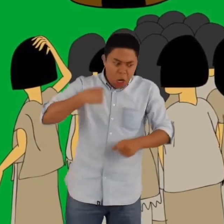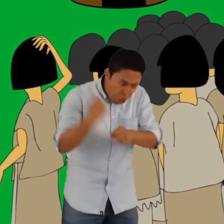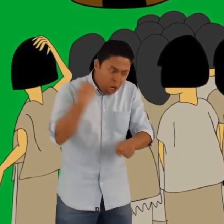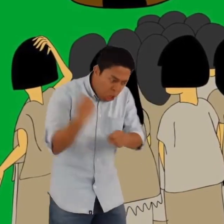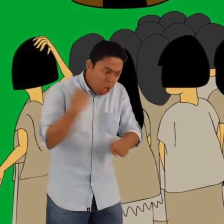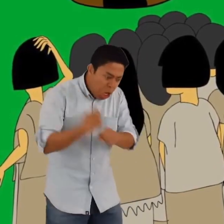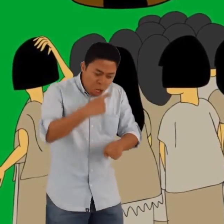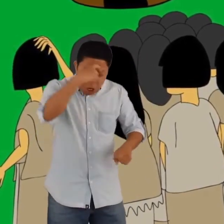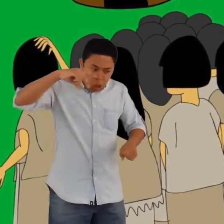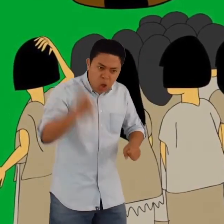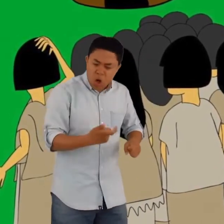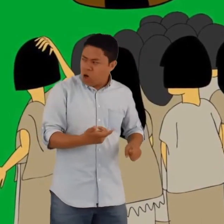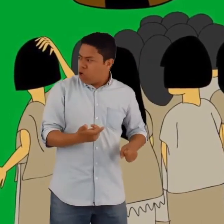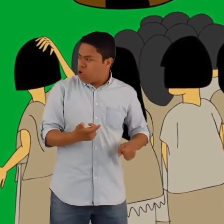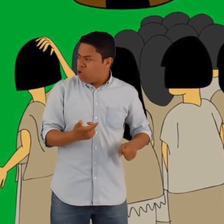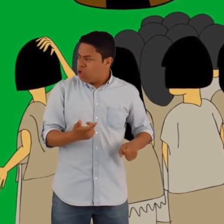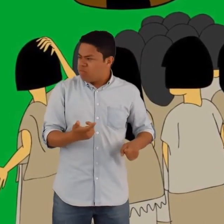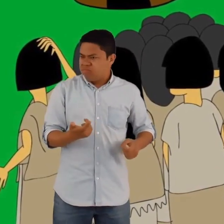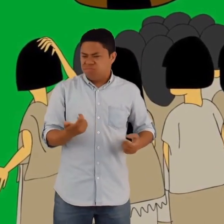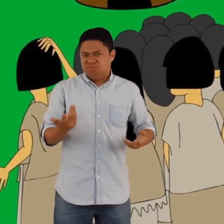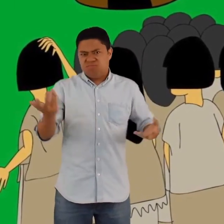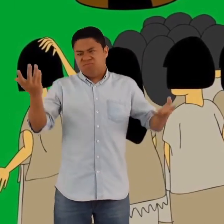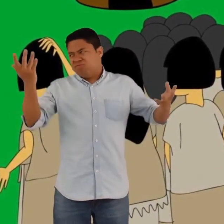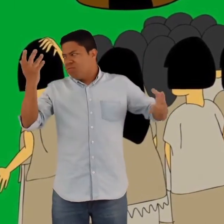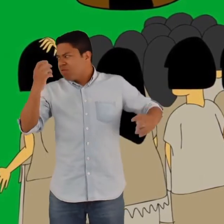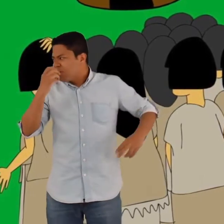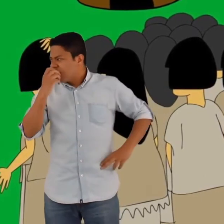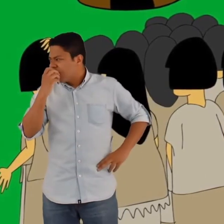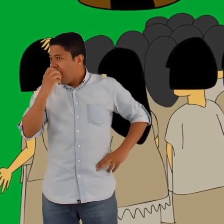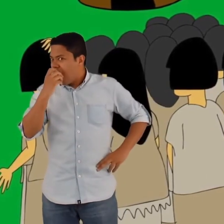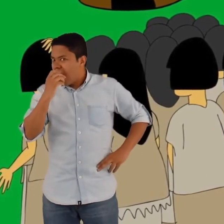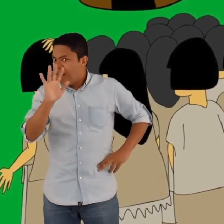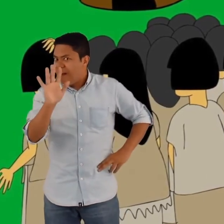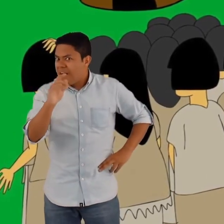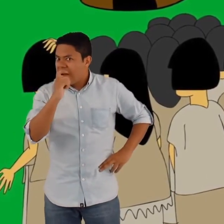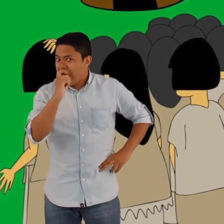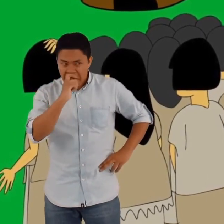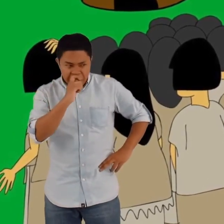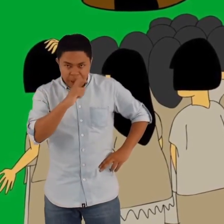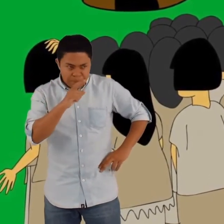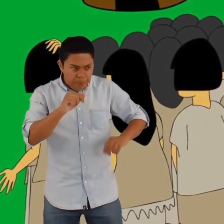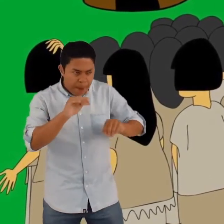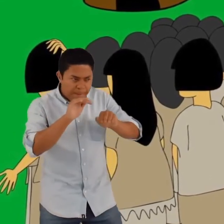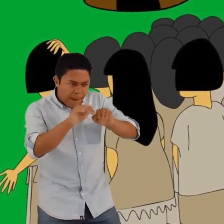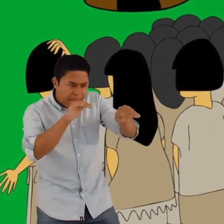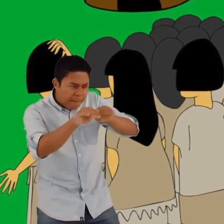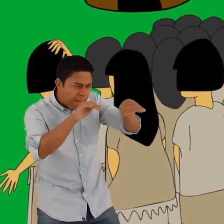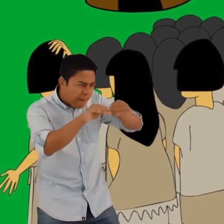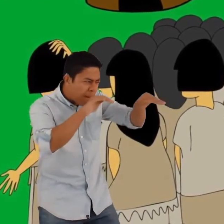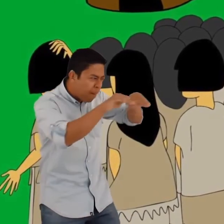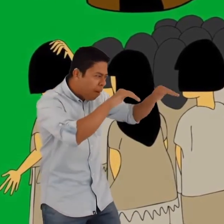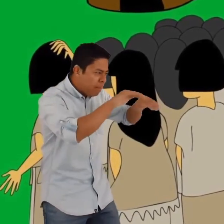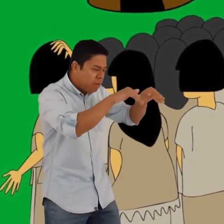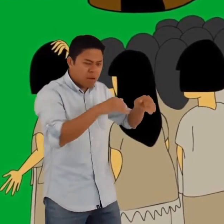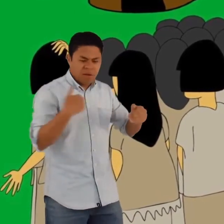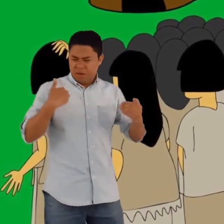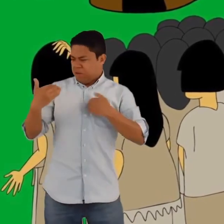duro, no es justo». Pero se le ocurrió llamar al resto de jóvenes y hablar con ellos de lo que